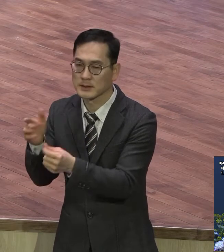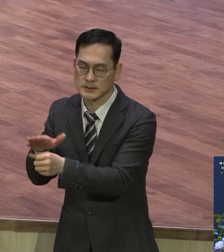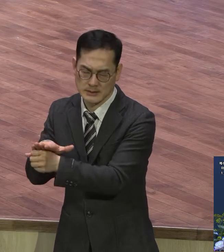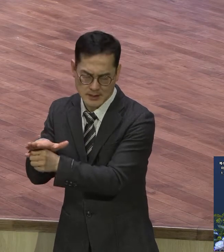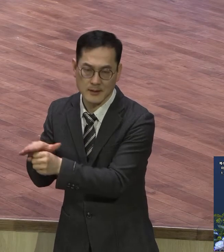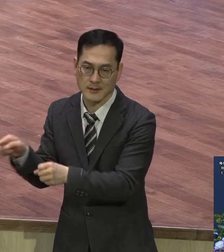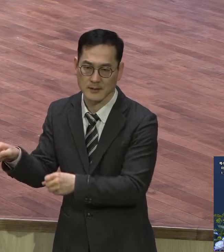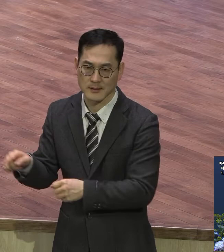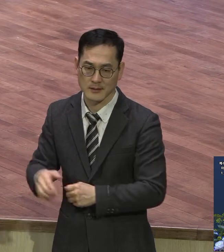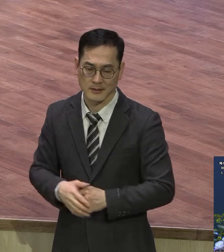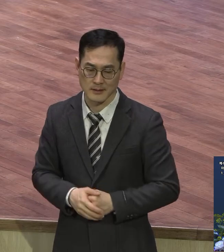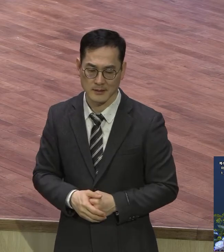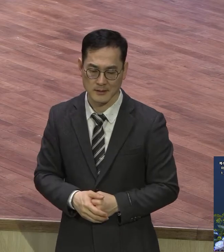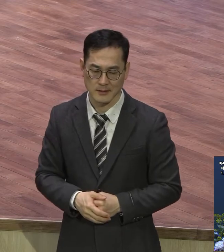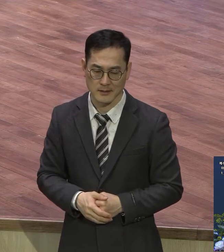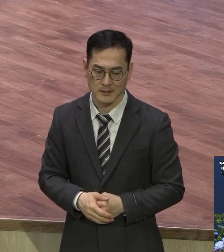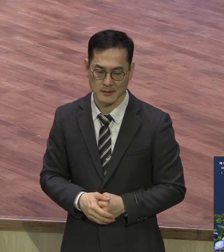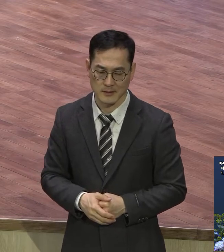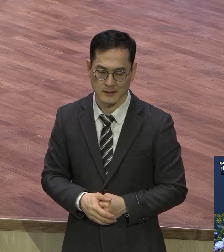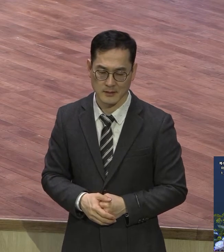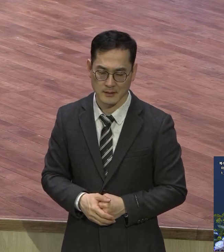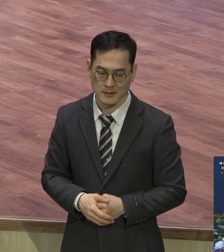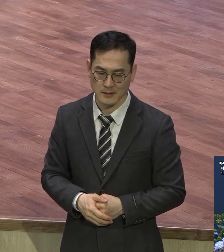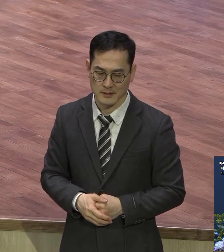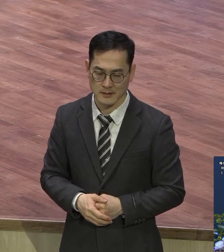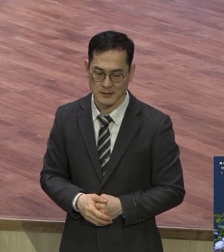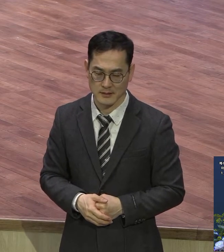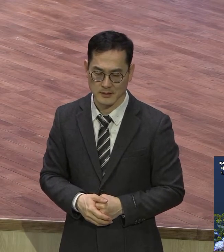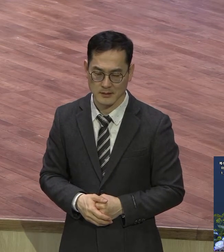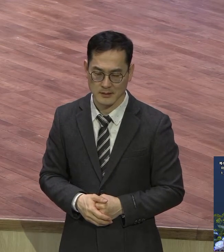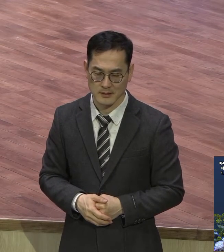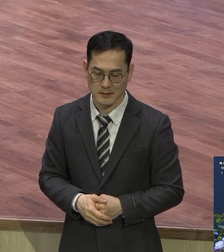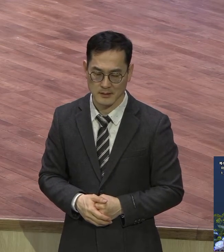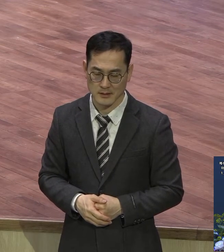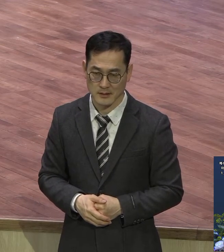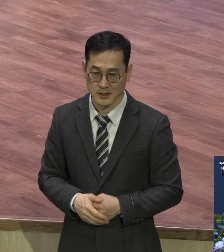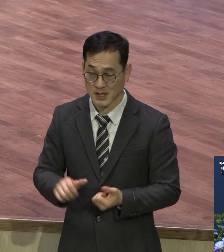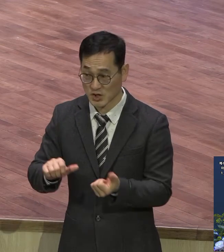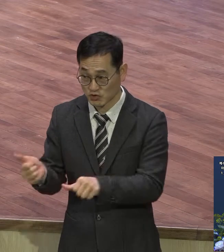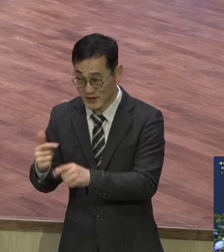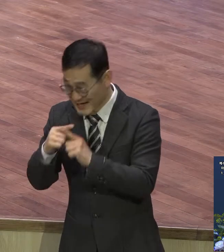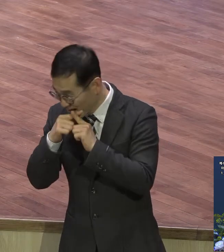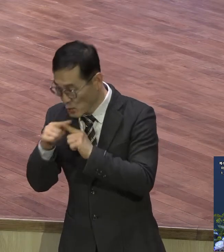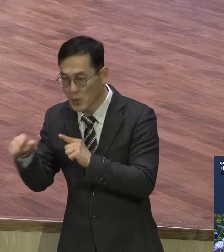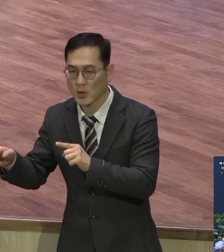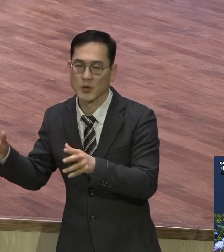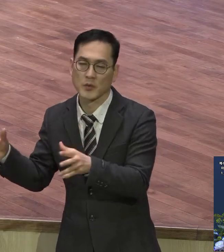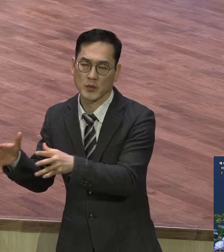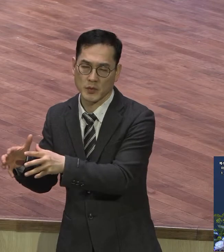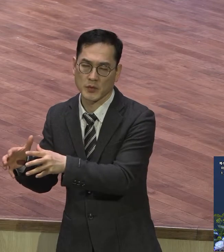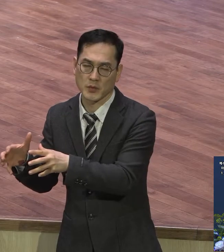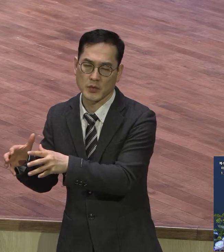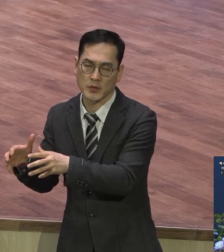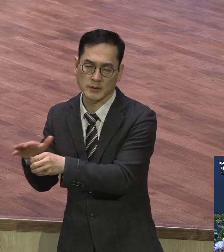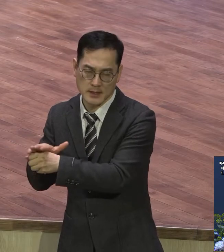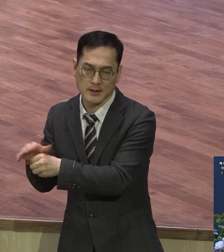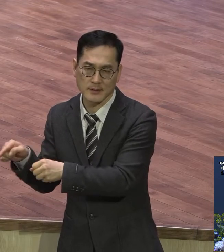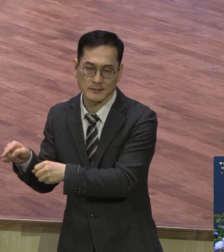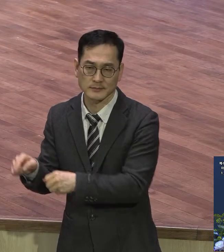누가 물어보면 이다하게 산다는 소용도 없고 생명은 그렇게 되어있어 다섯 번째 인생을 걸만한